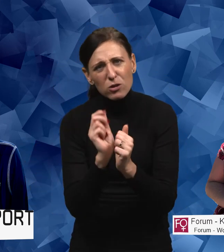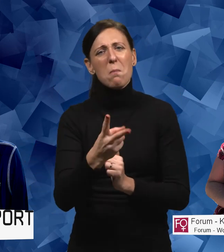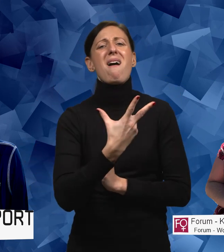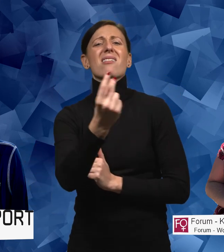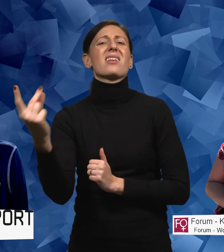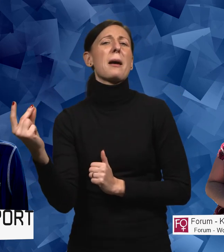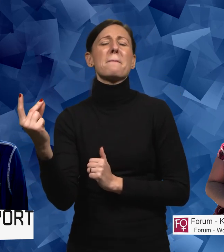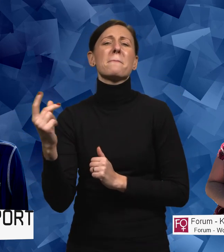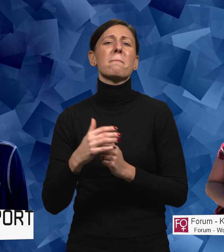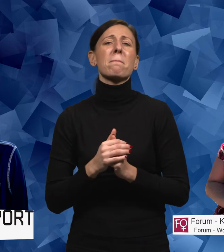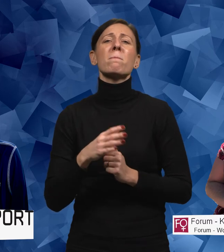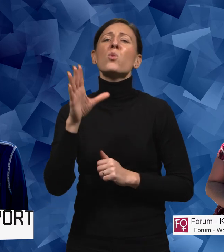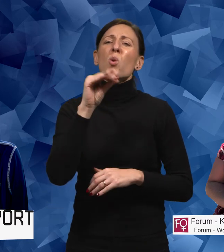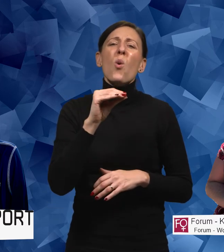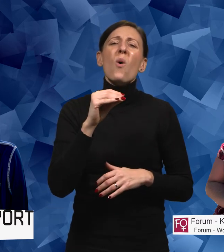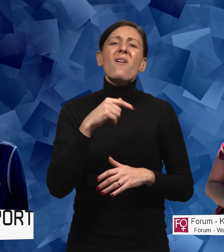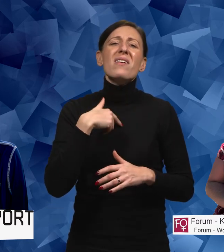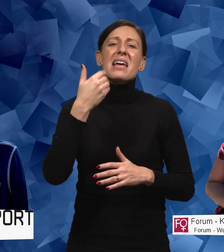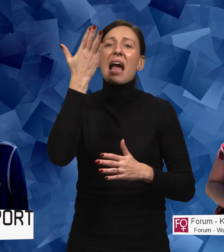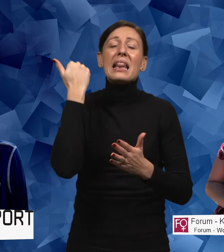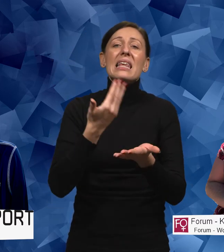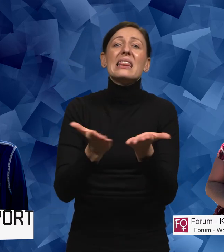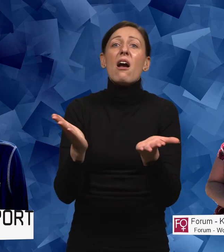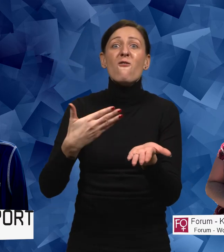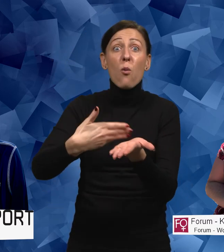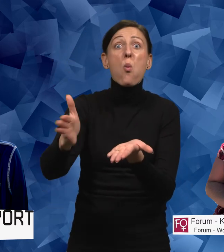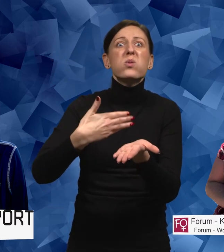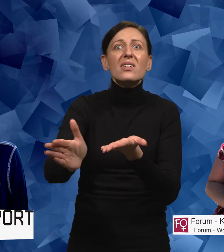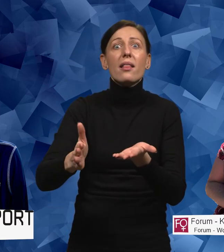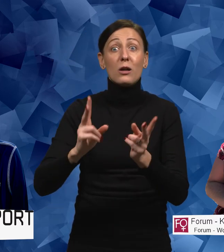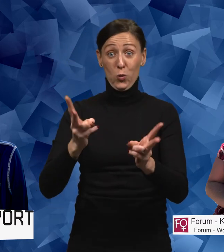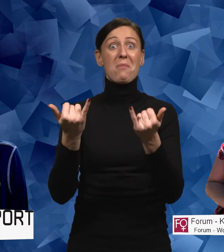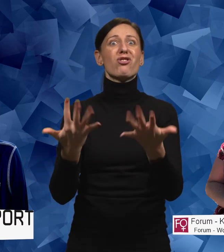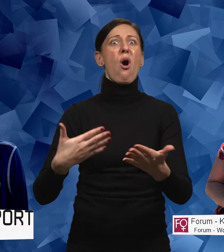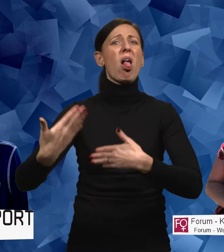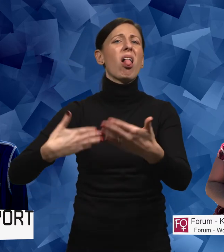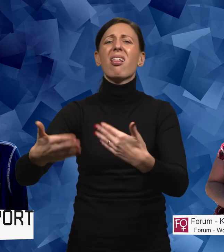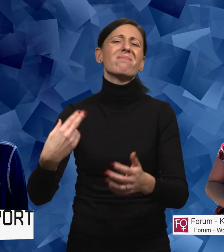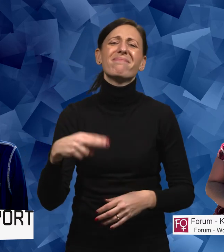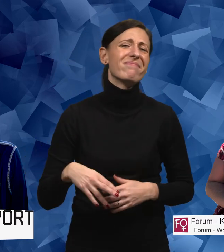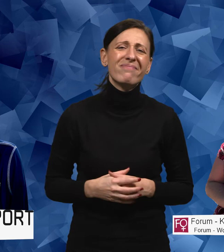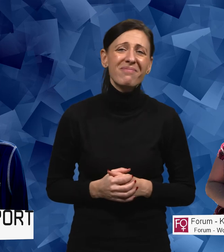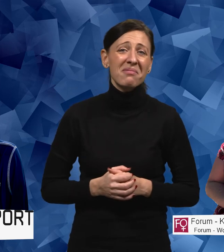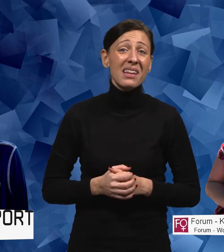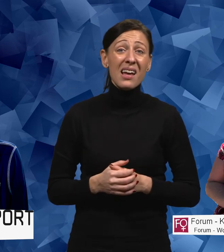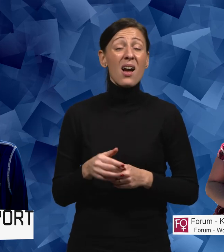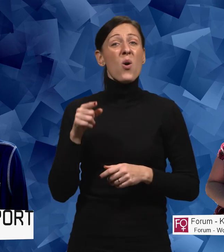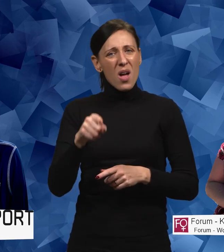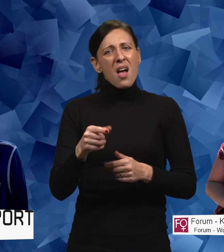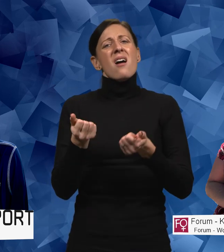sätt som andra och då kan vi inte hålla på med det som nu sker med att dra ner på tillgång till